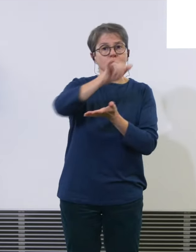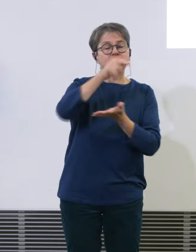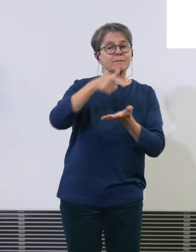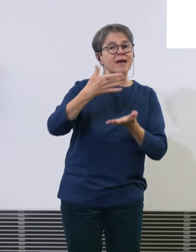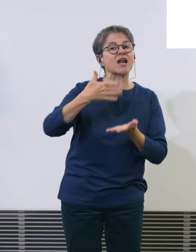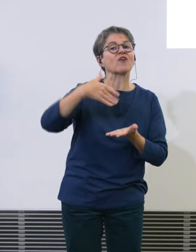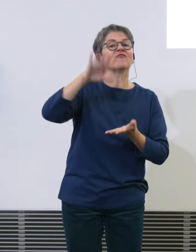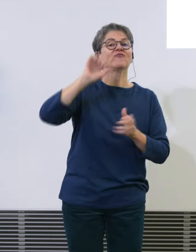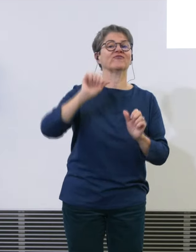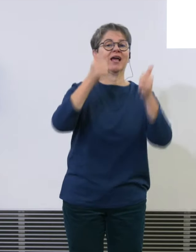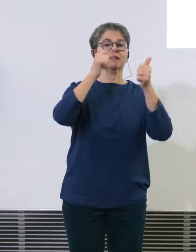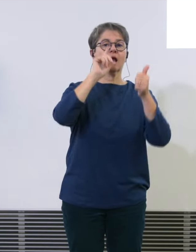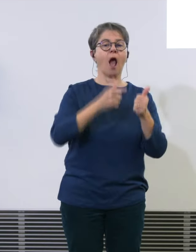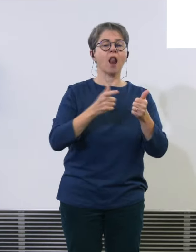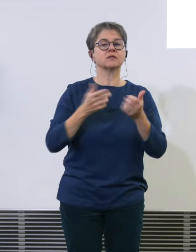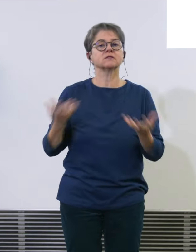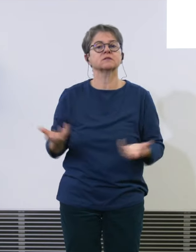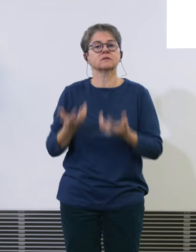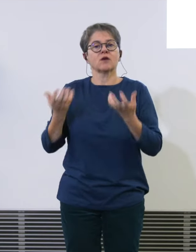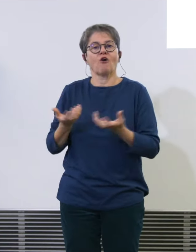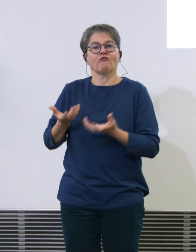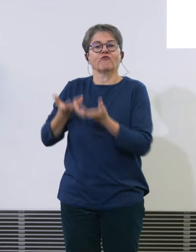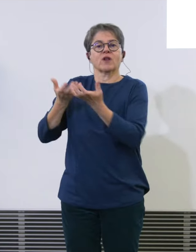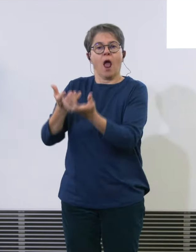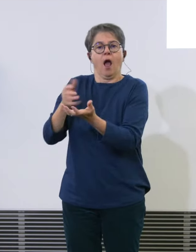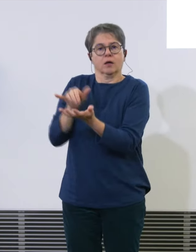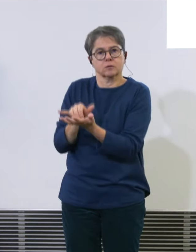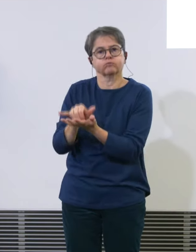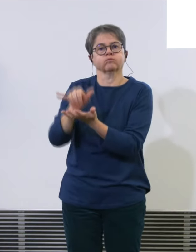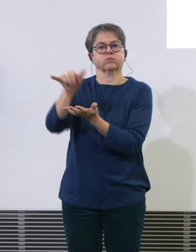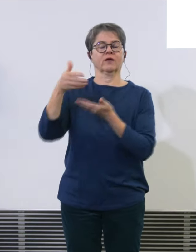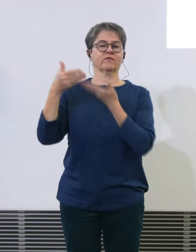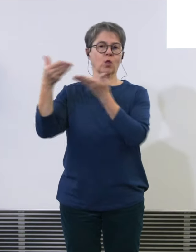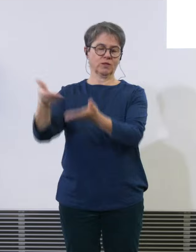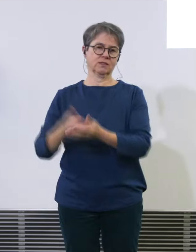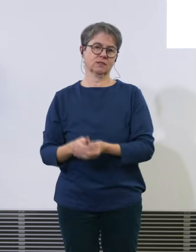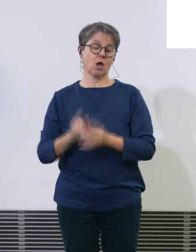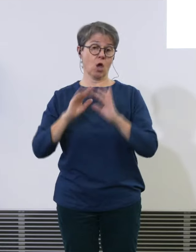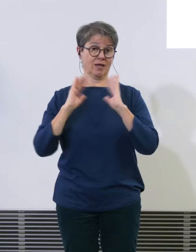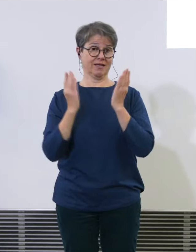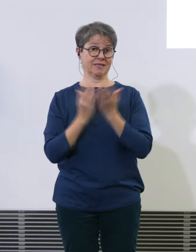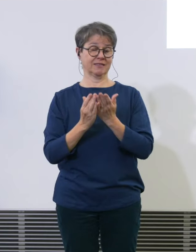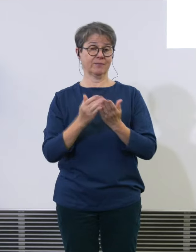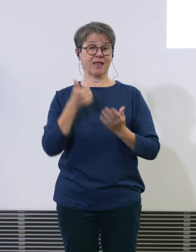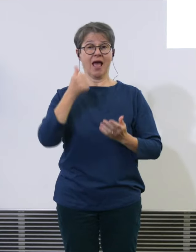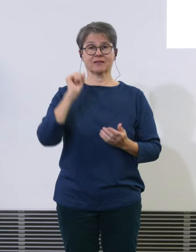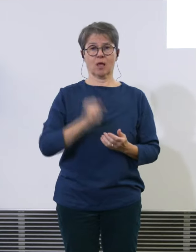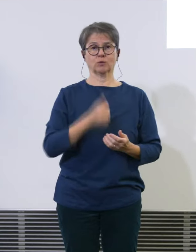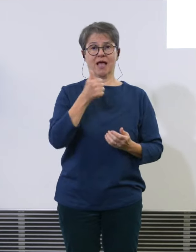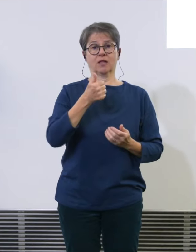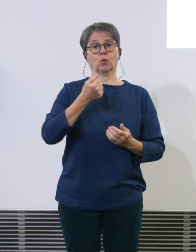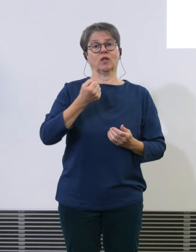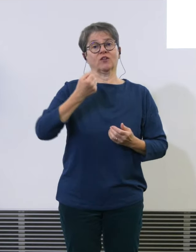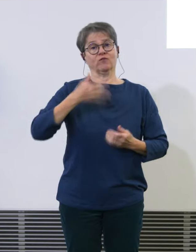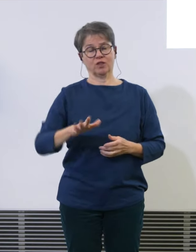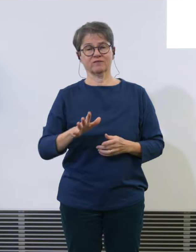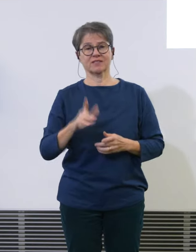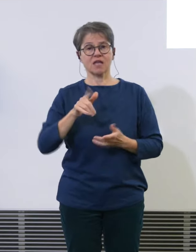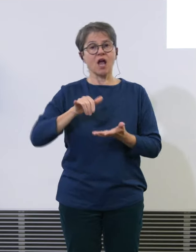Frachtflugzeuge. So haben wir insgesamt 1115 Frachtflugzeuge im Jahr 2022,